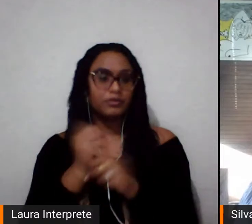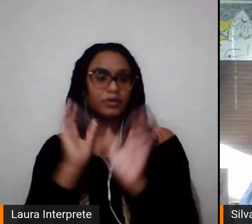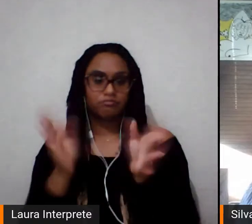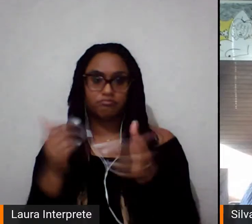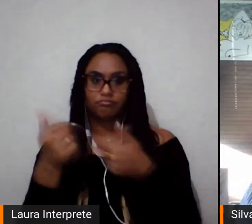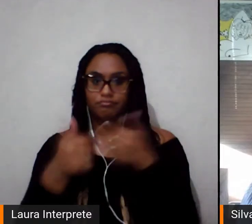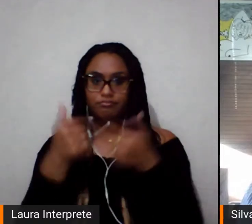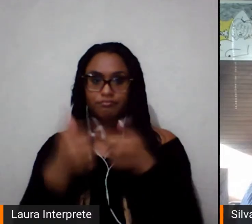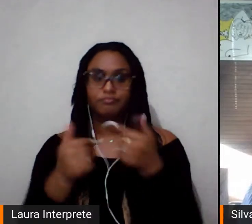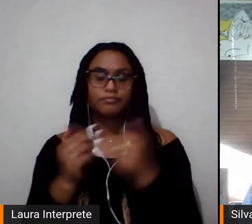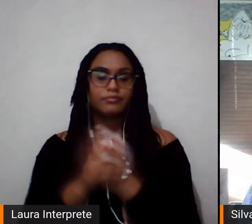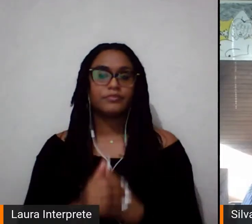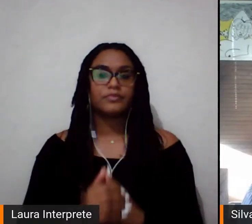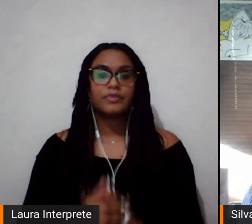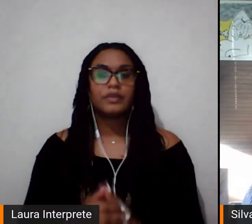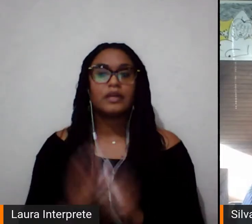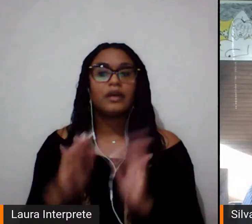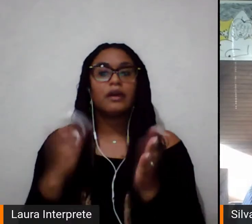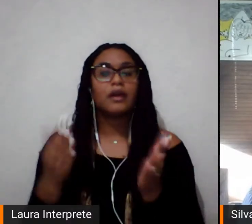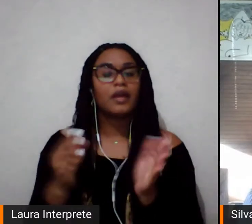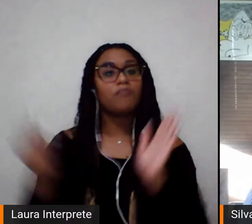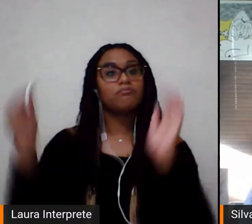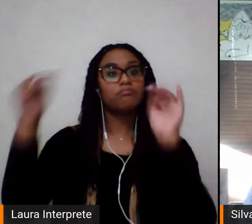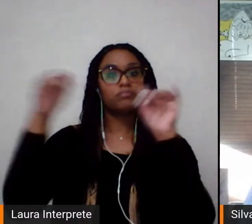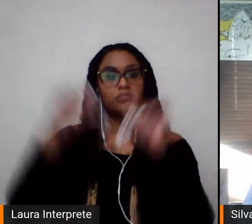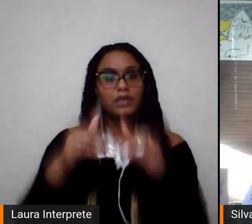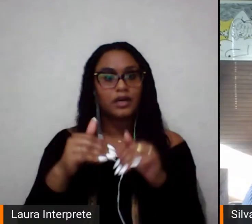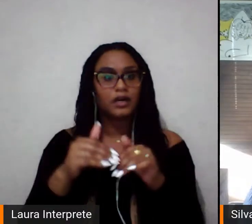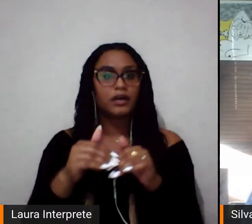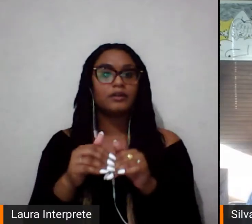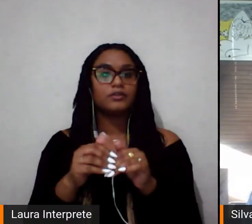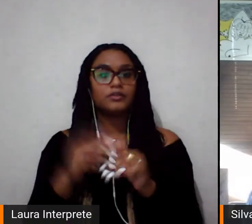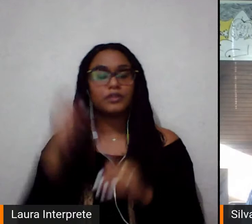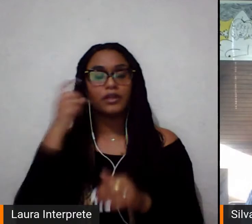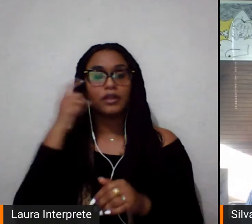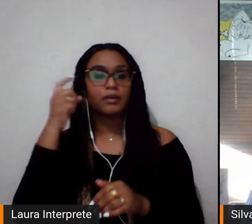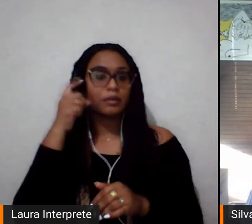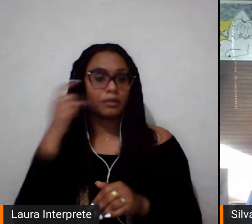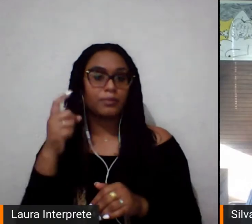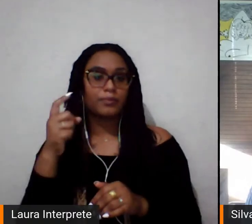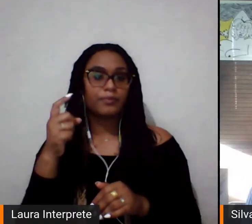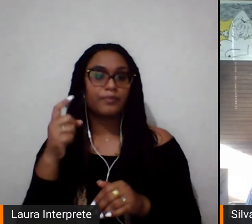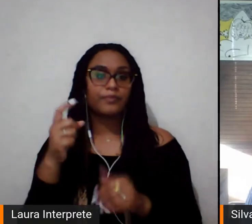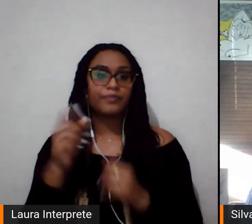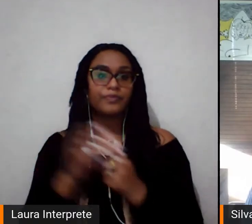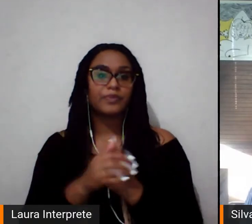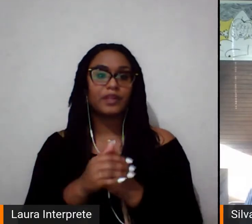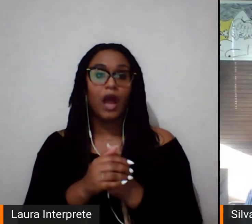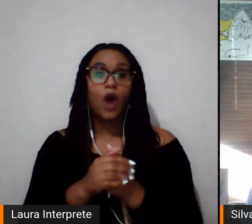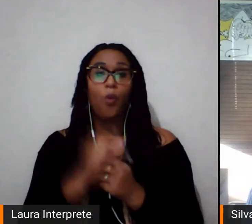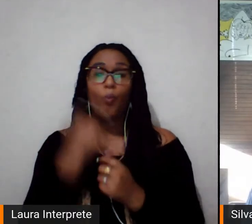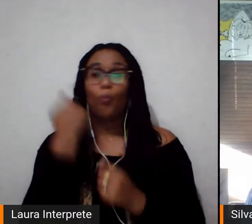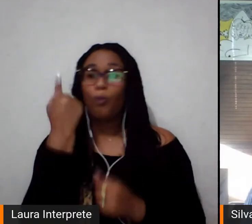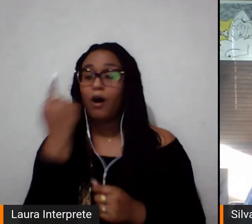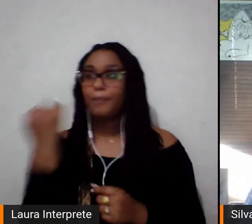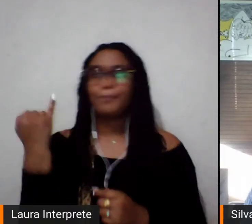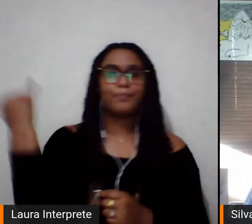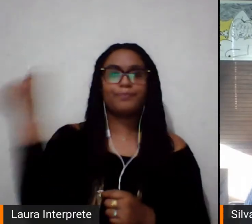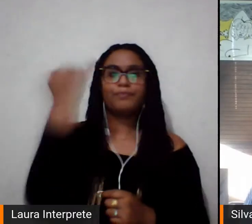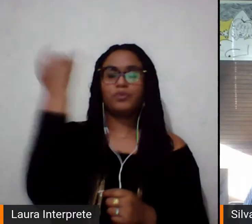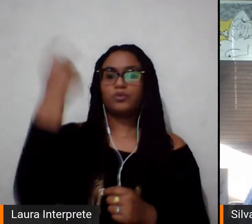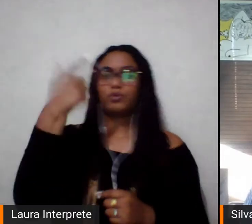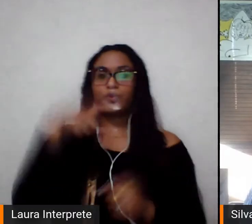do escopo do Centro de Memória, uma das questões que eu pautei muito foi buscar